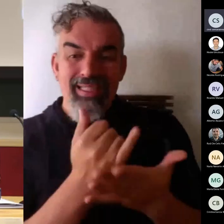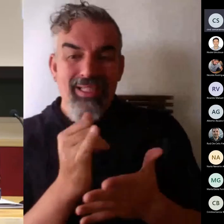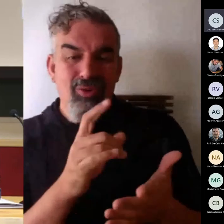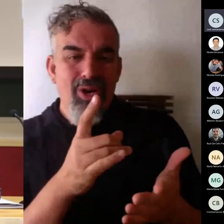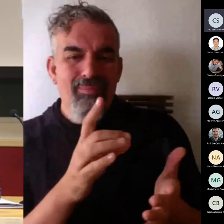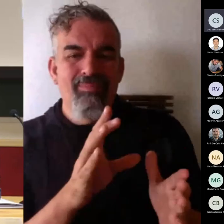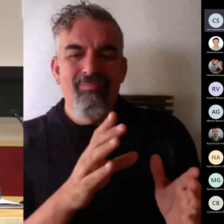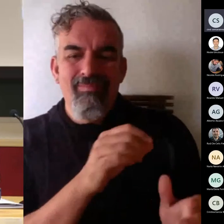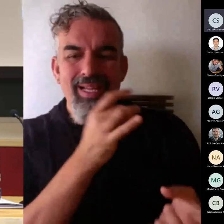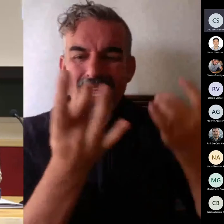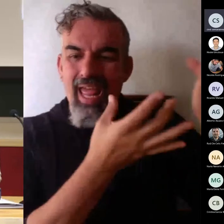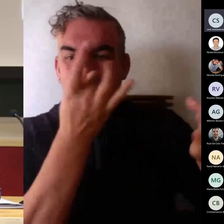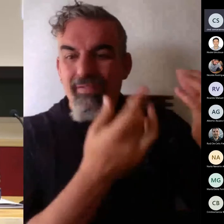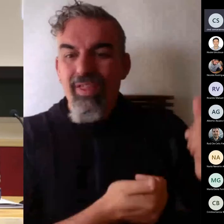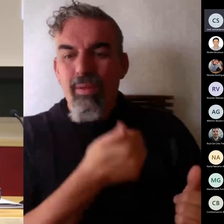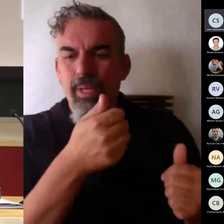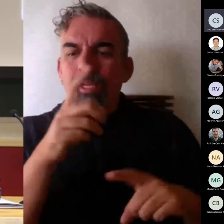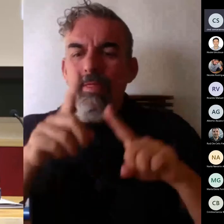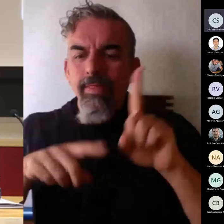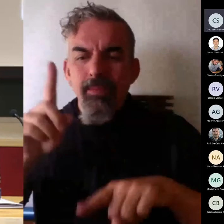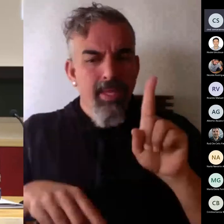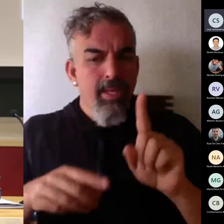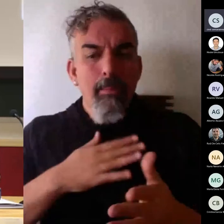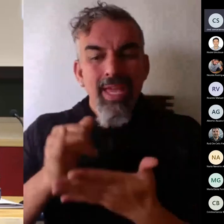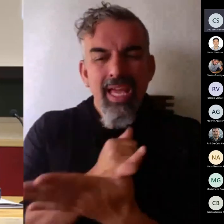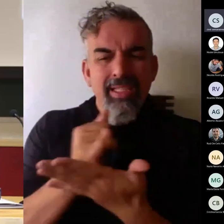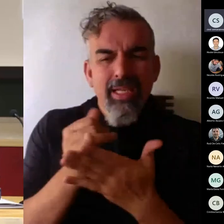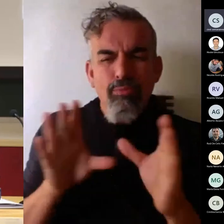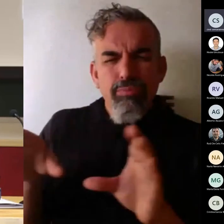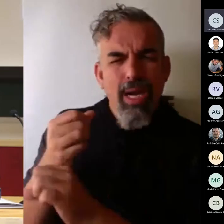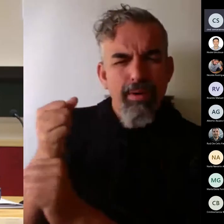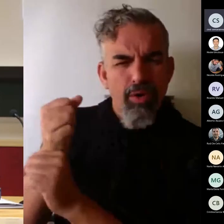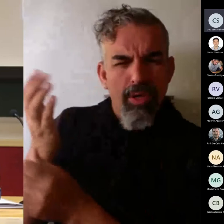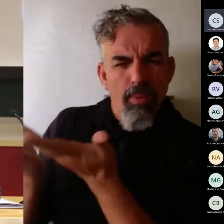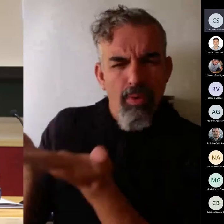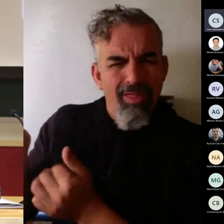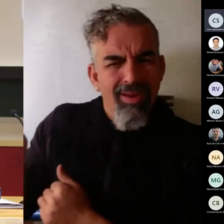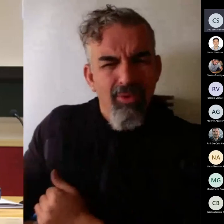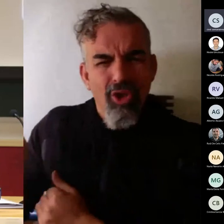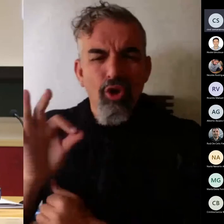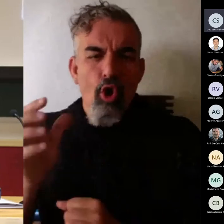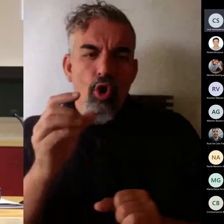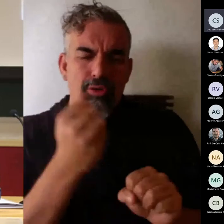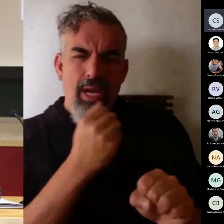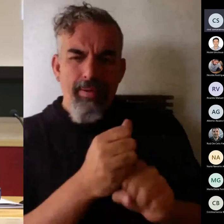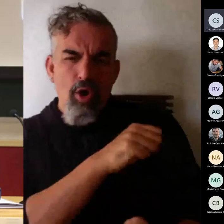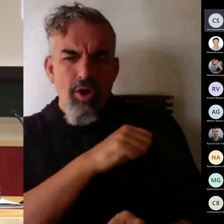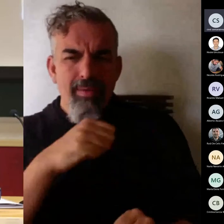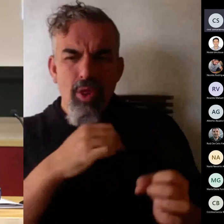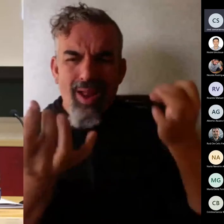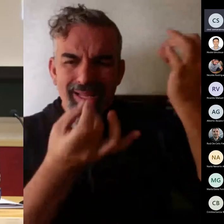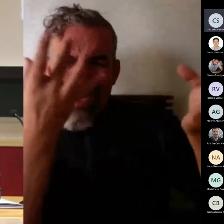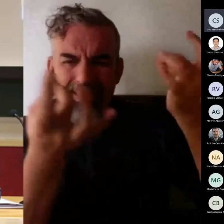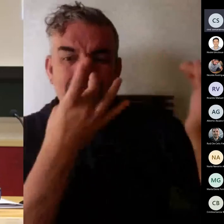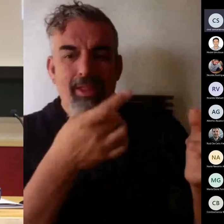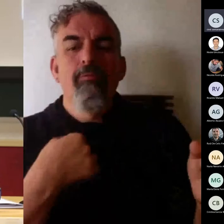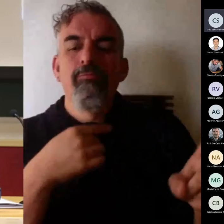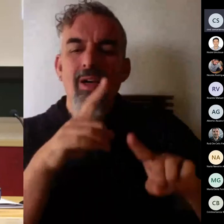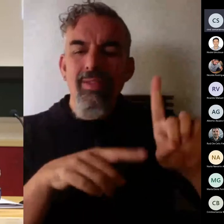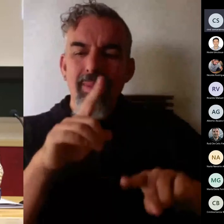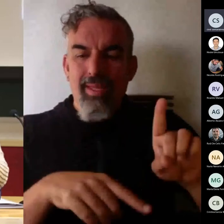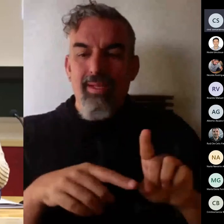evaluar la creatividad vamos a dar el peso de la evaluación a aquellas asignaturas que se presten a trabajar de forma